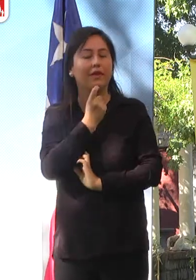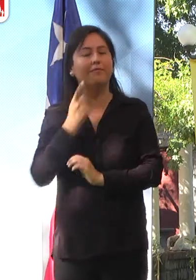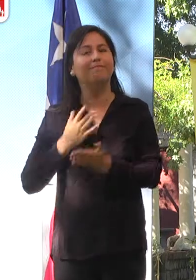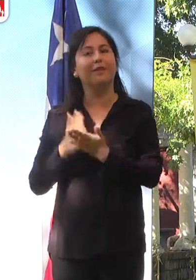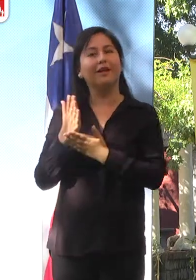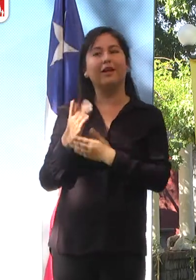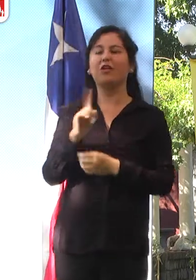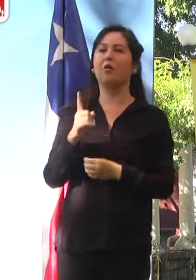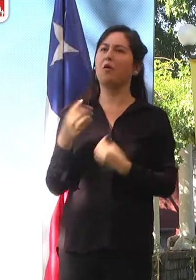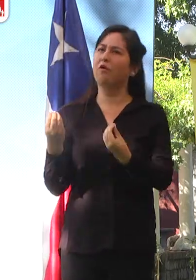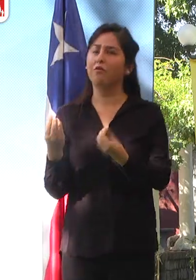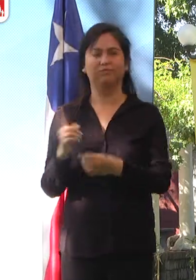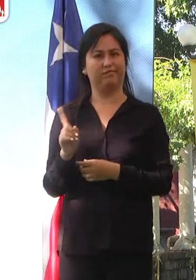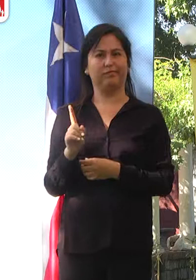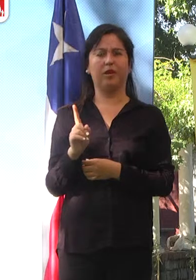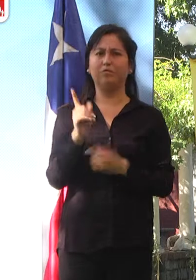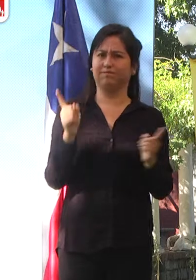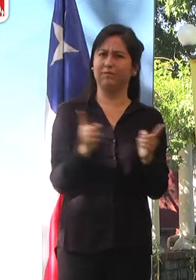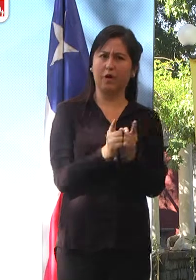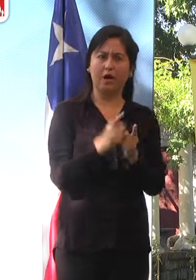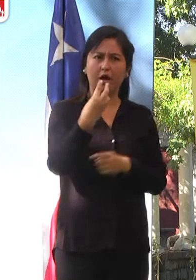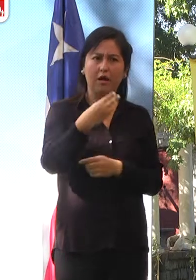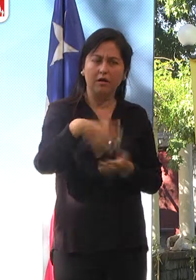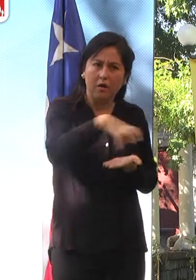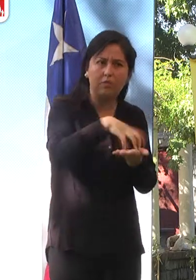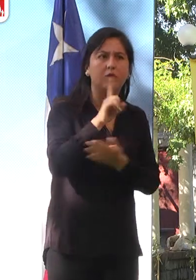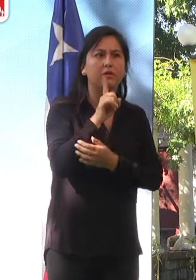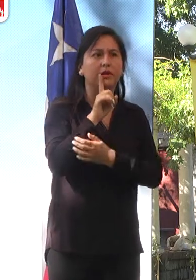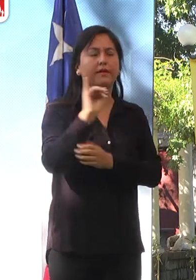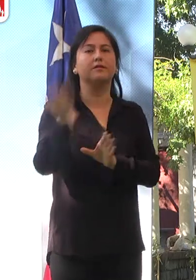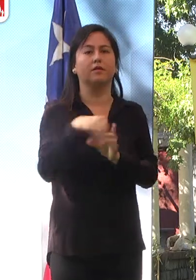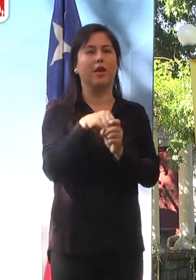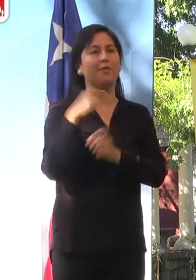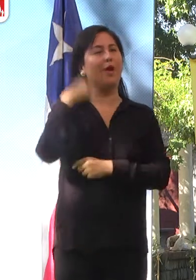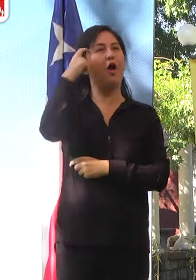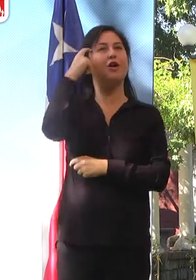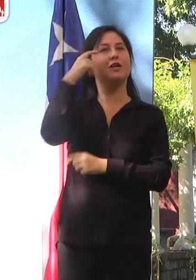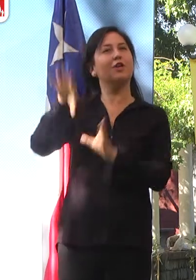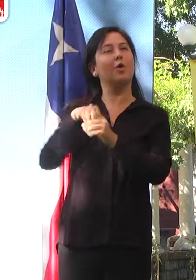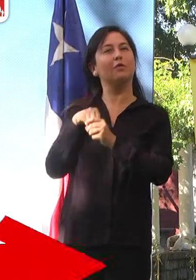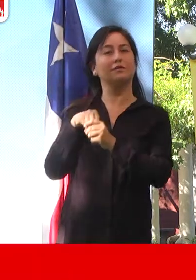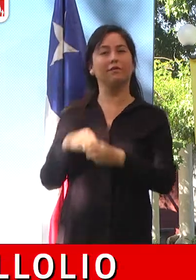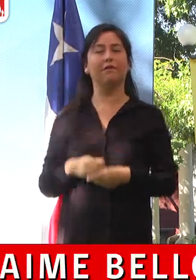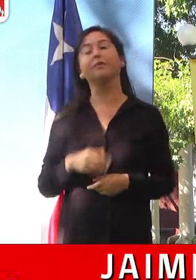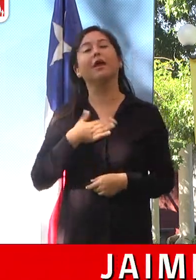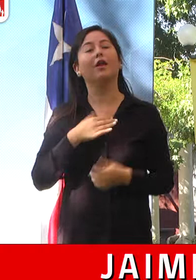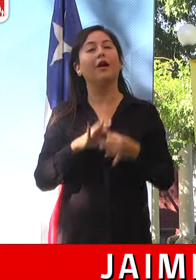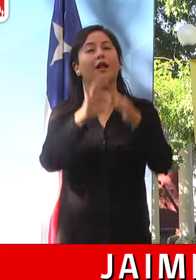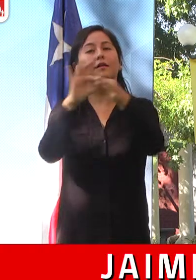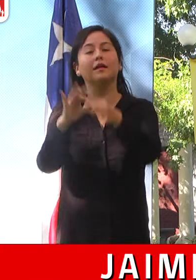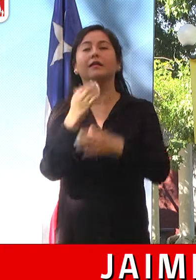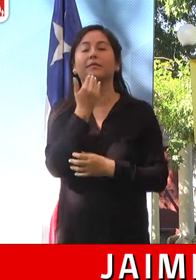partida no es algo obvio, hay pocas comunas que lo tienen y lo han incorporado, y eso significa que hay una conciencia inclusiva. Quiero agradecerle también